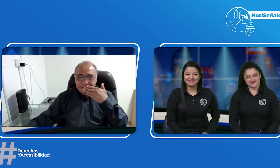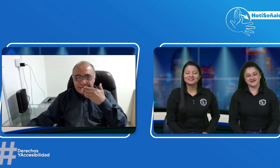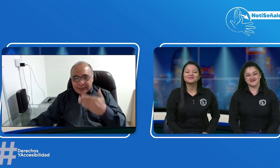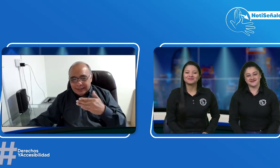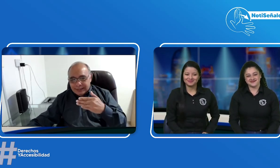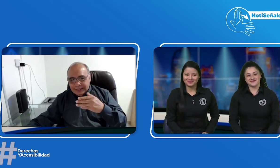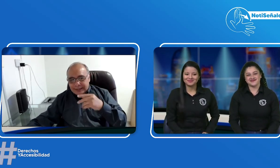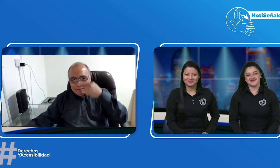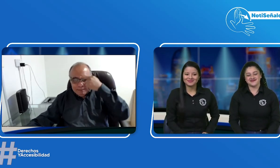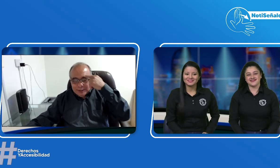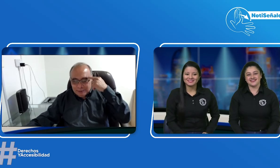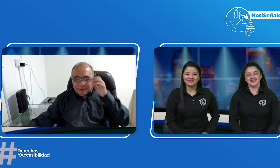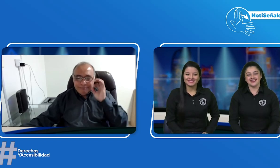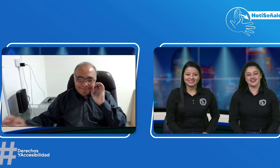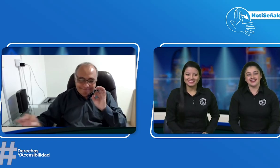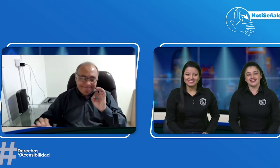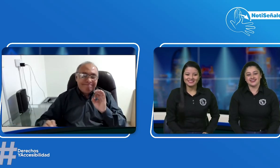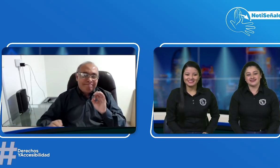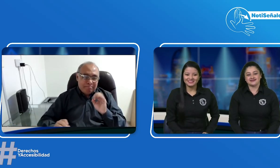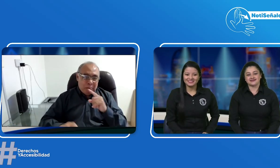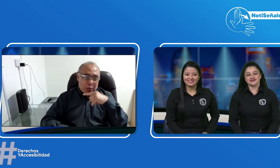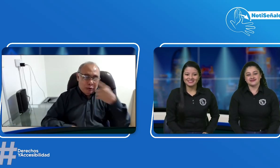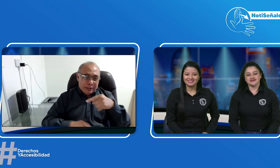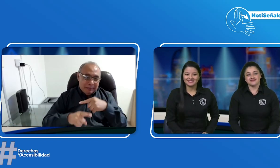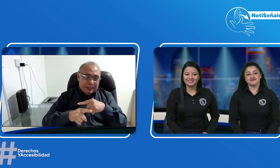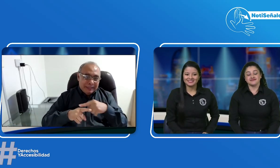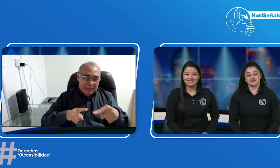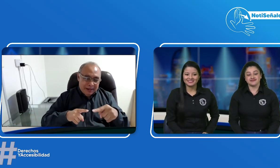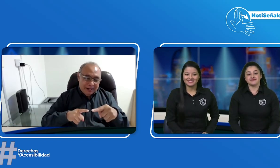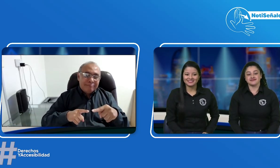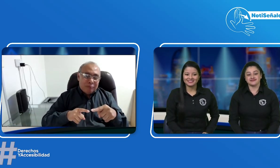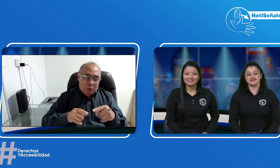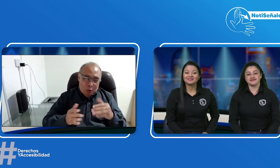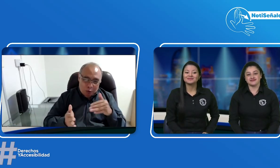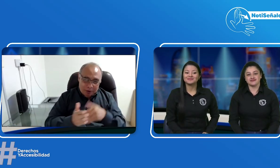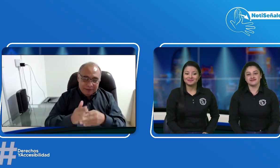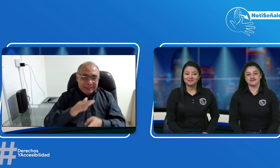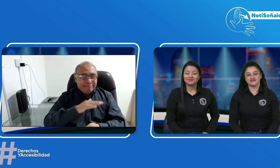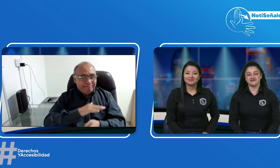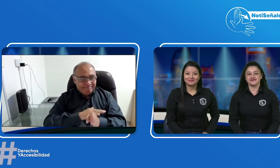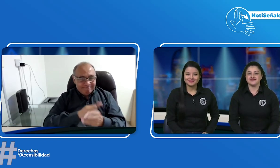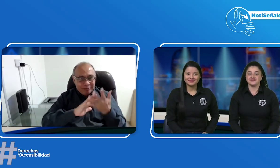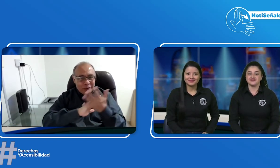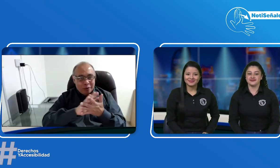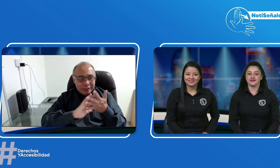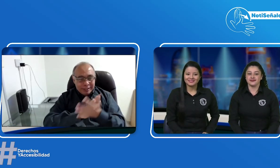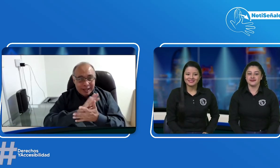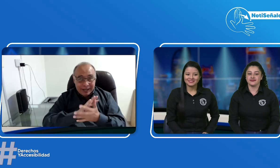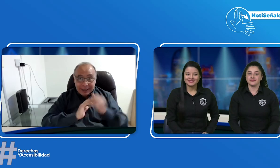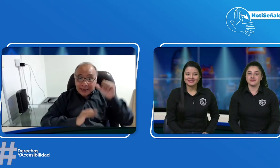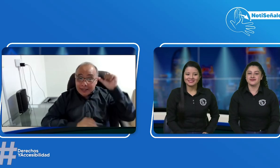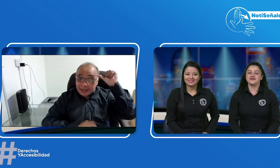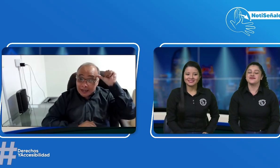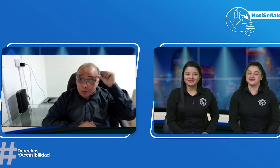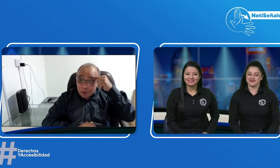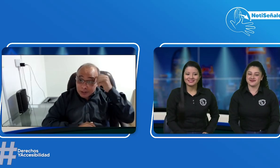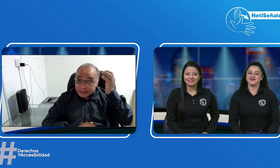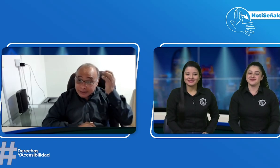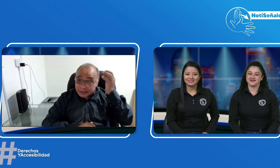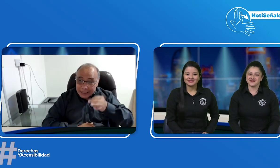muchas gracias Erika también muchas gracias Paula efectivamente la próxima semana continuaremos con